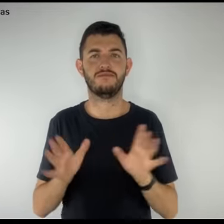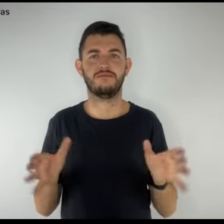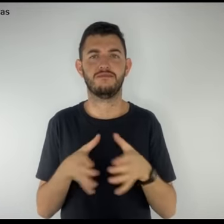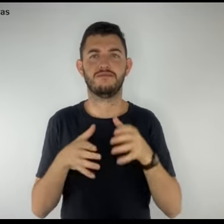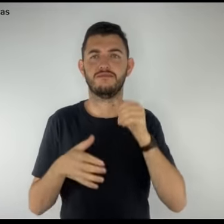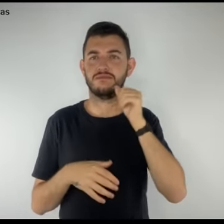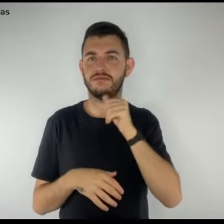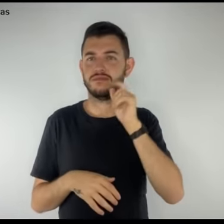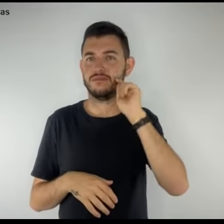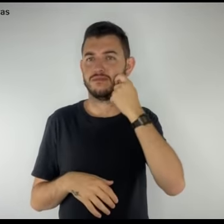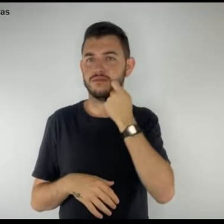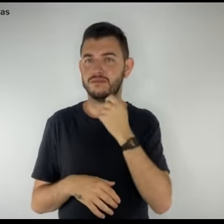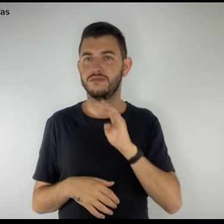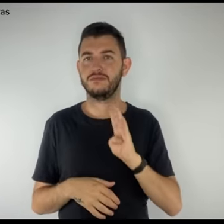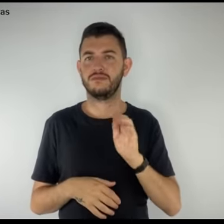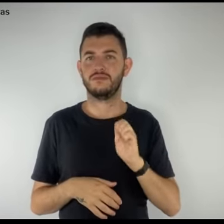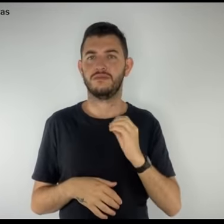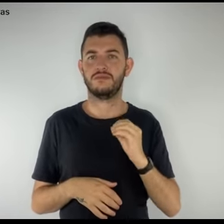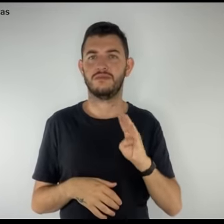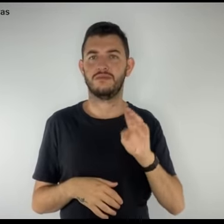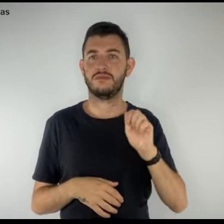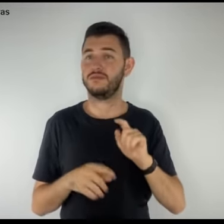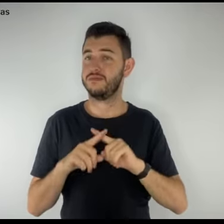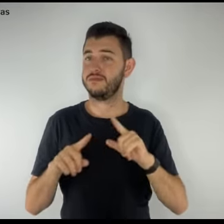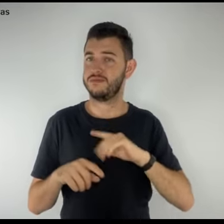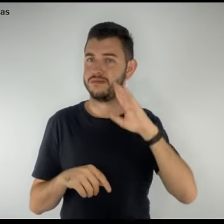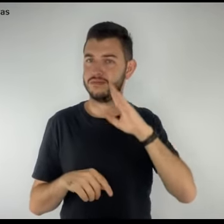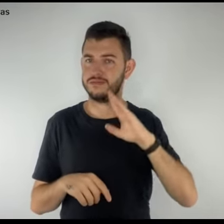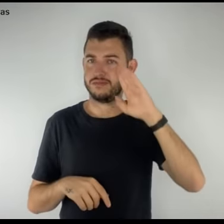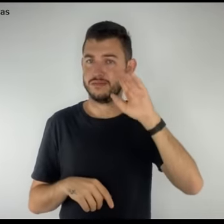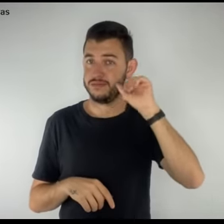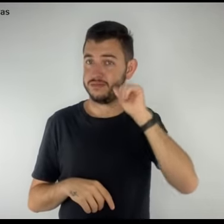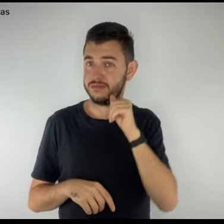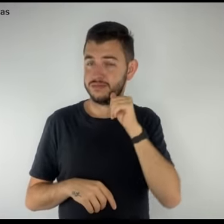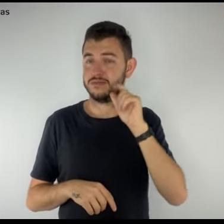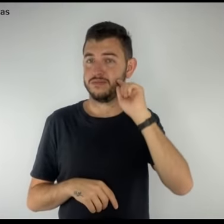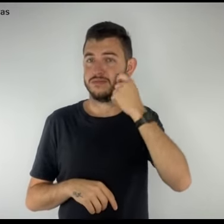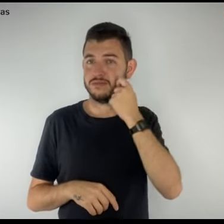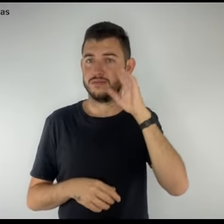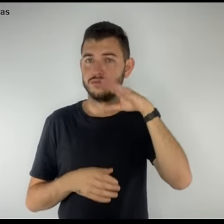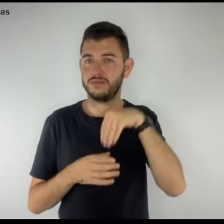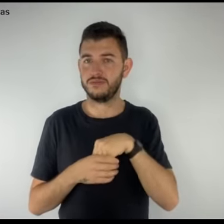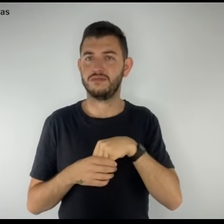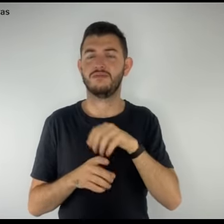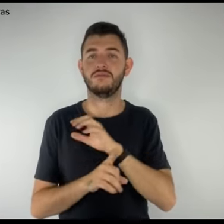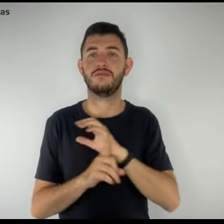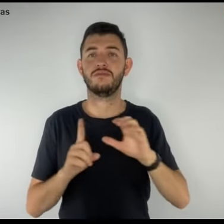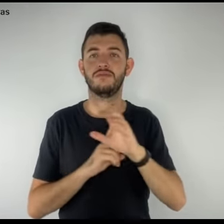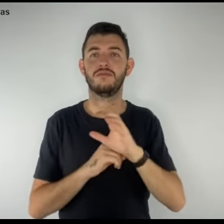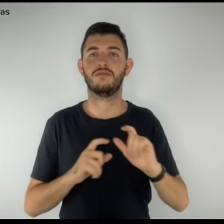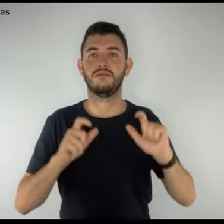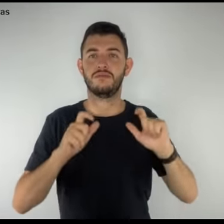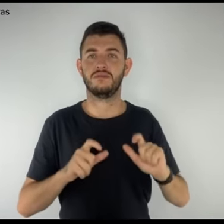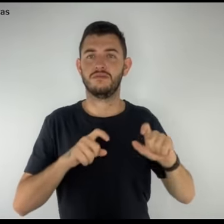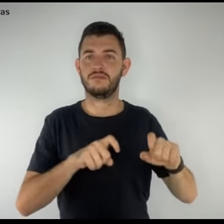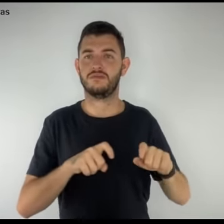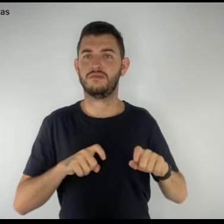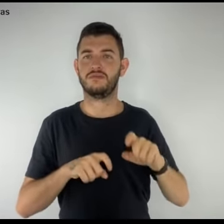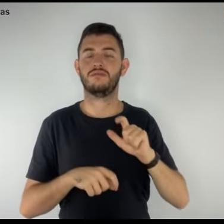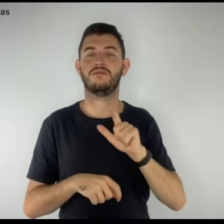coletivo de mulheres negras baobá, sobretudo, mulheres negras da comunidade do setor de chácaras